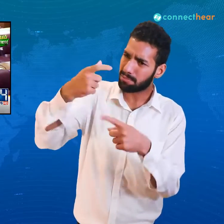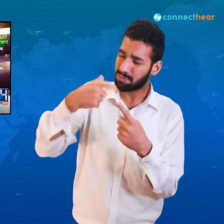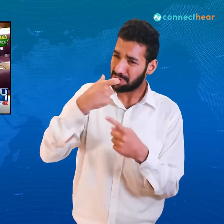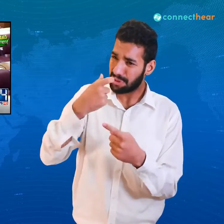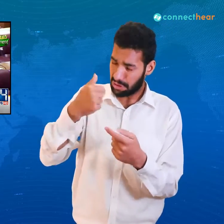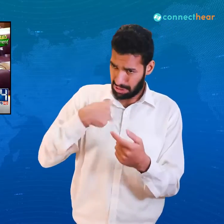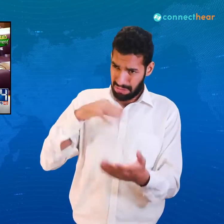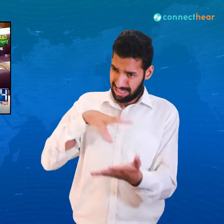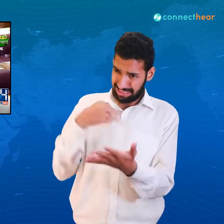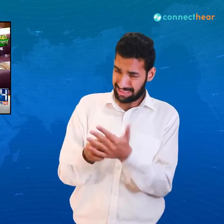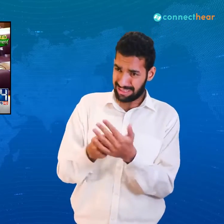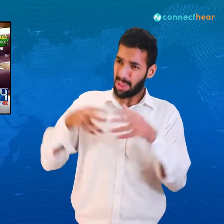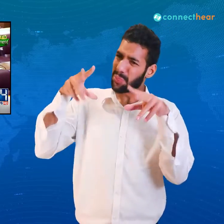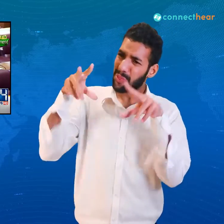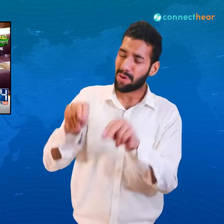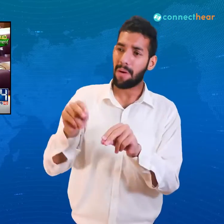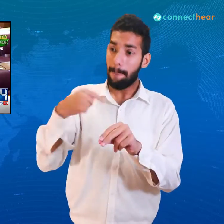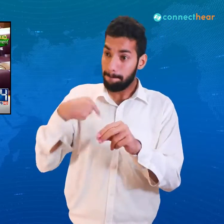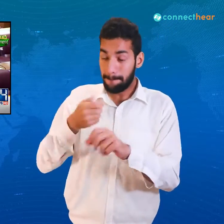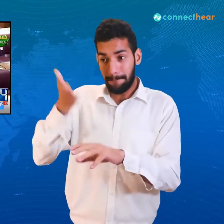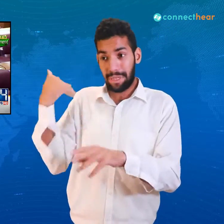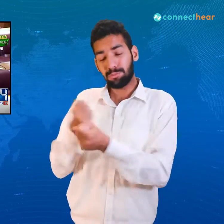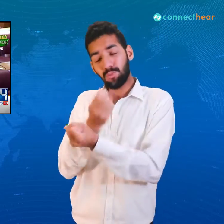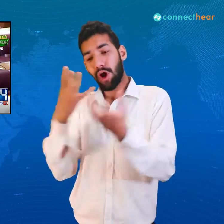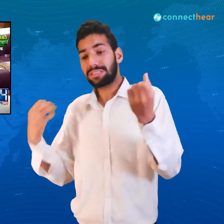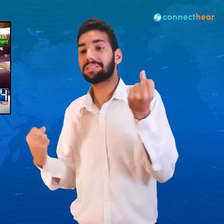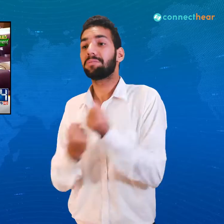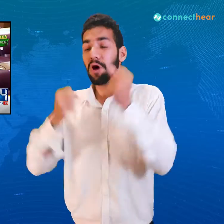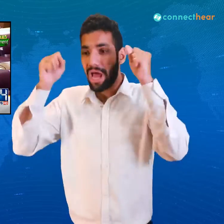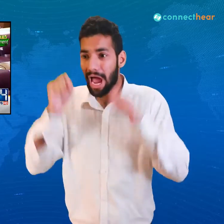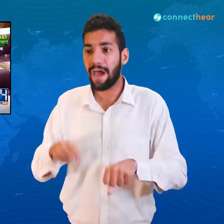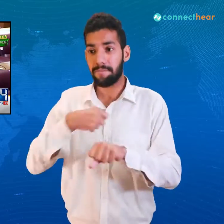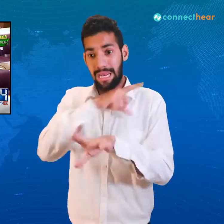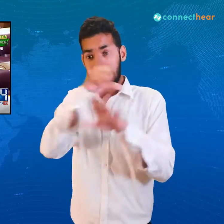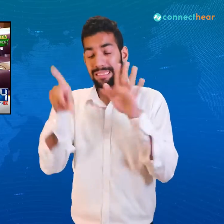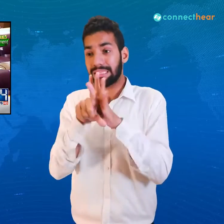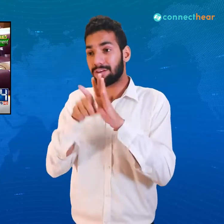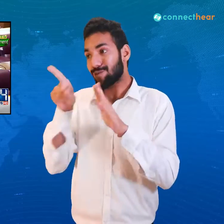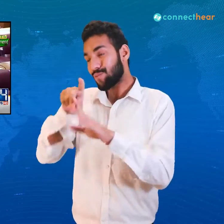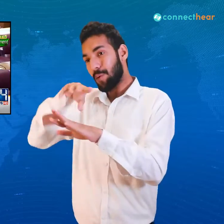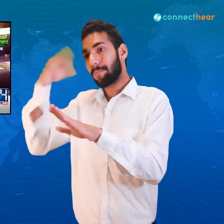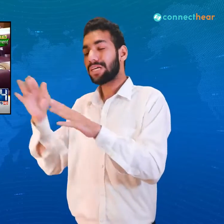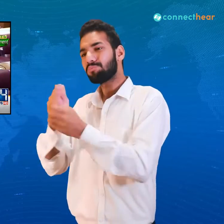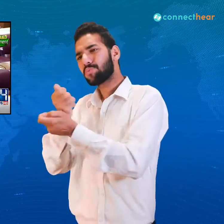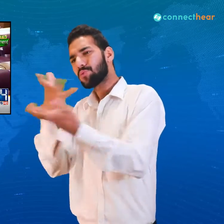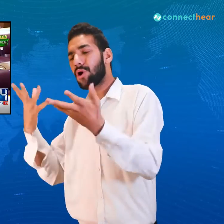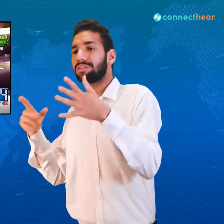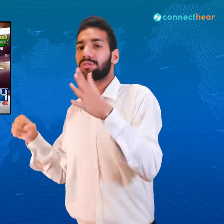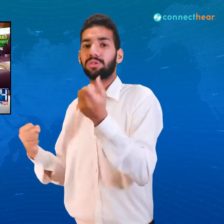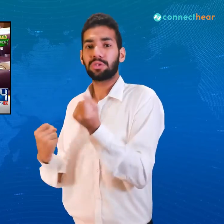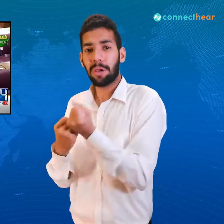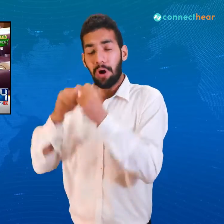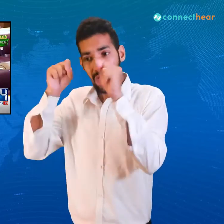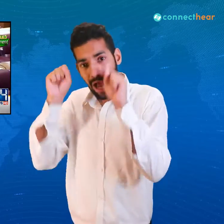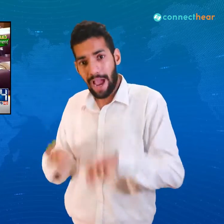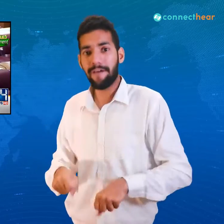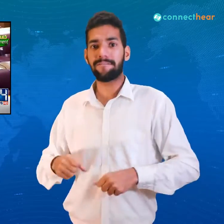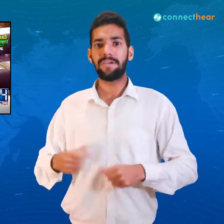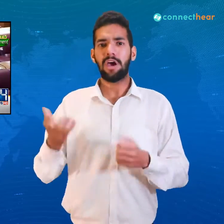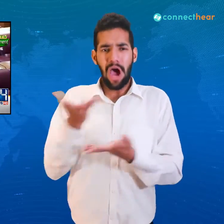سے میرے حوصلے کم نہیں ہوں گے میرے پیچھے بھی کرونا لوگ کھڑے ہیں میرے لیڈر کے پیچھے بھی کرونا لوگ کھڑے ہیں اور ہم دشمن نہیں ہیں ہمیں مل کے